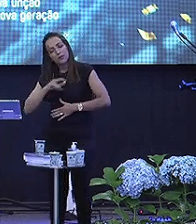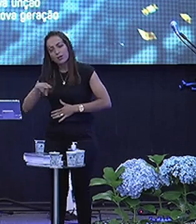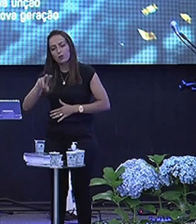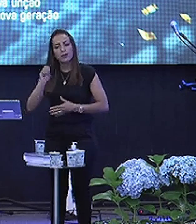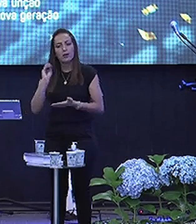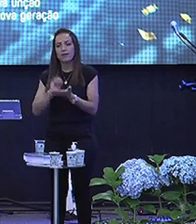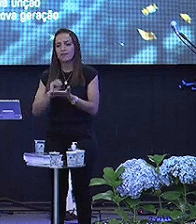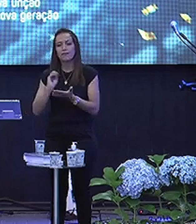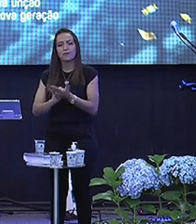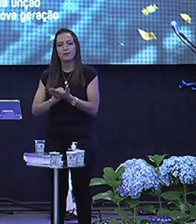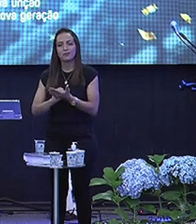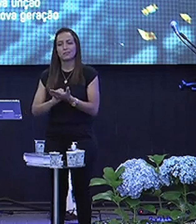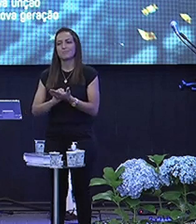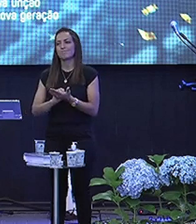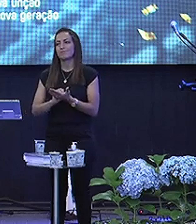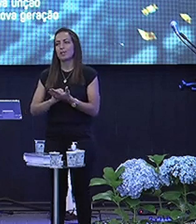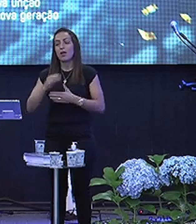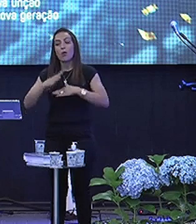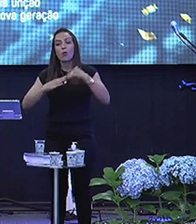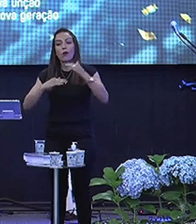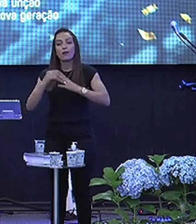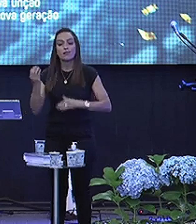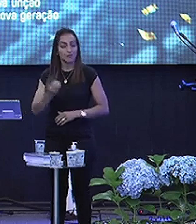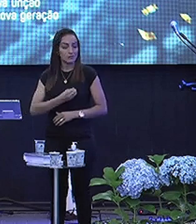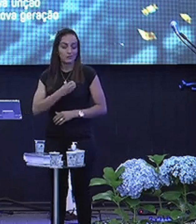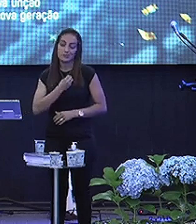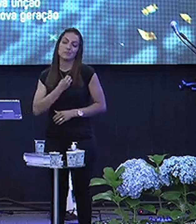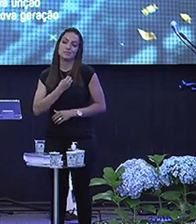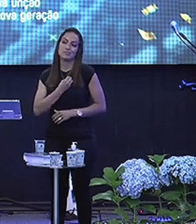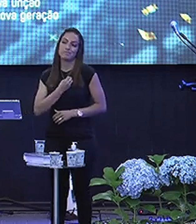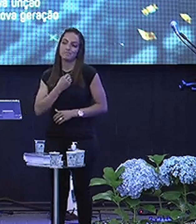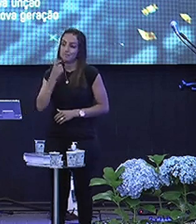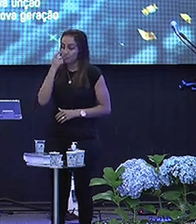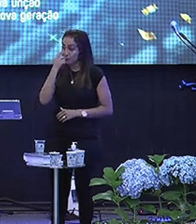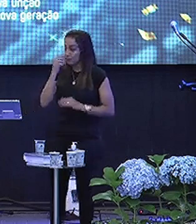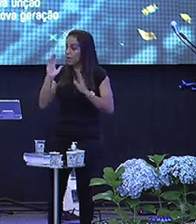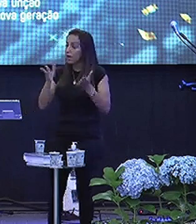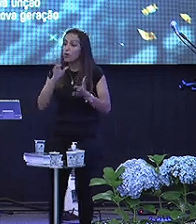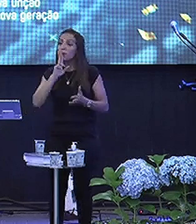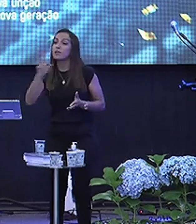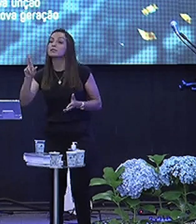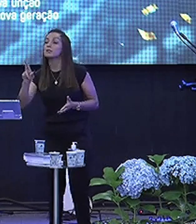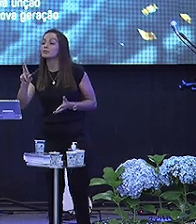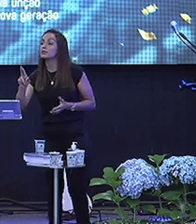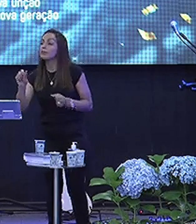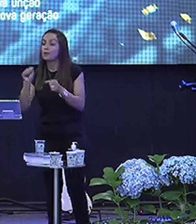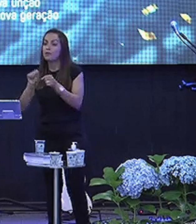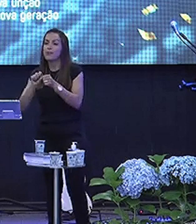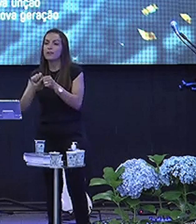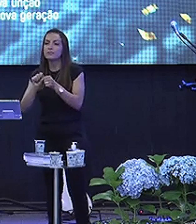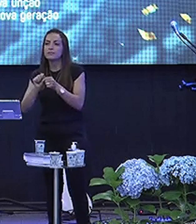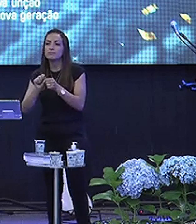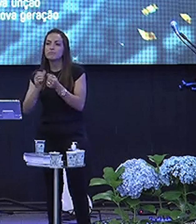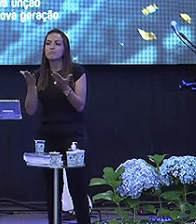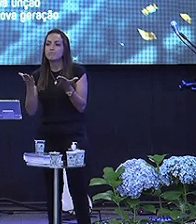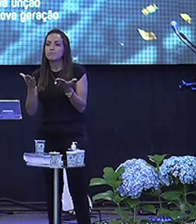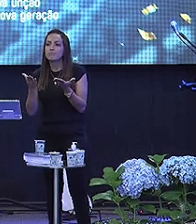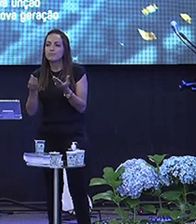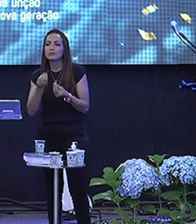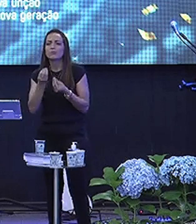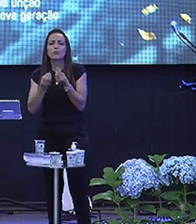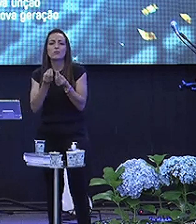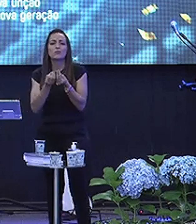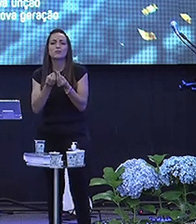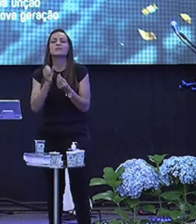Só pelos verdes passos Isso não é maturidade Agora Me responda Faz parte Faz